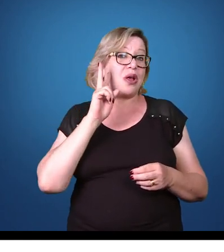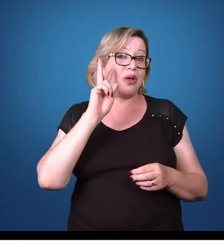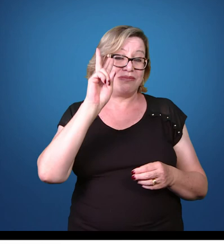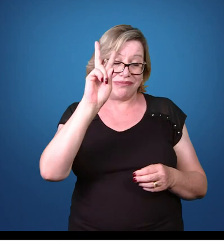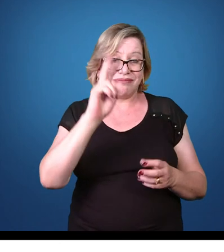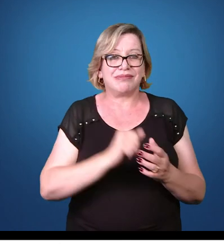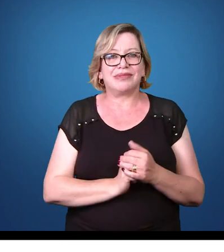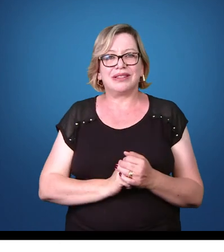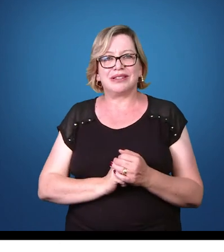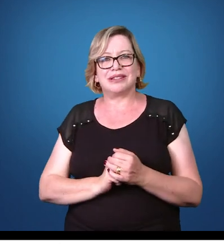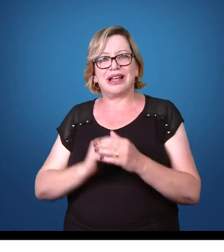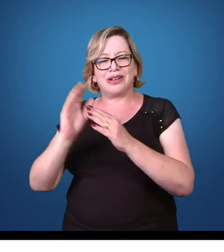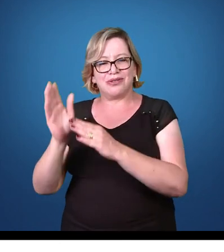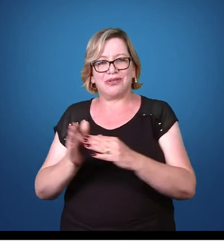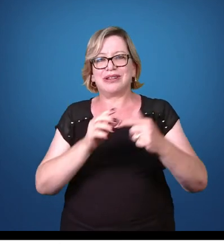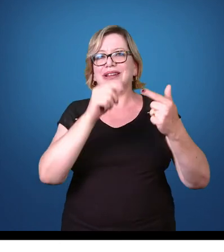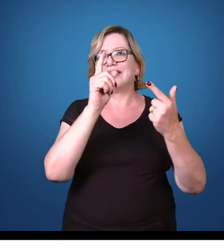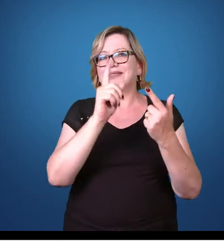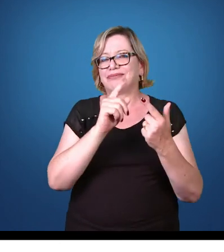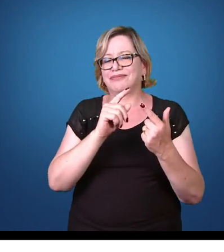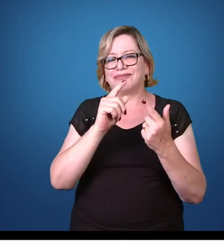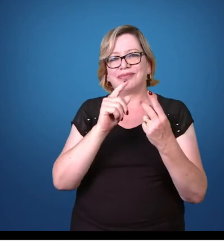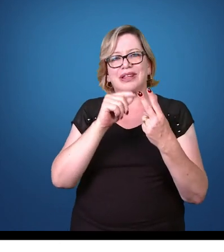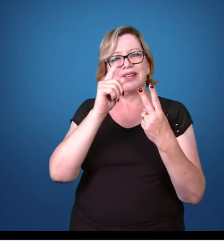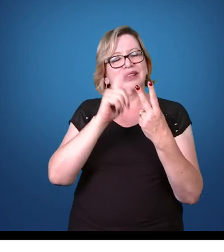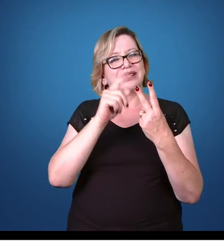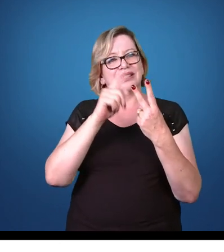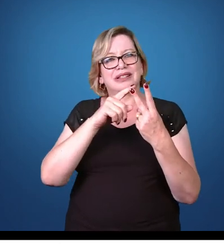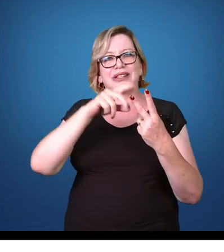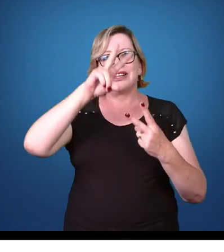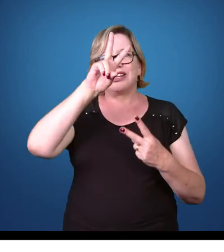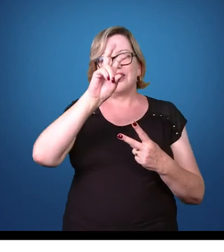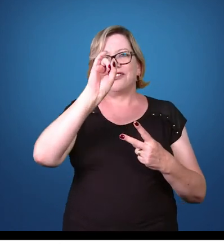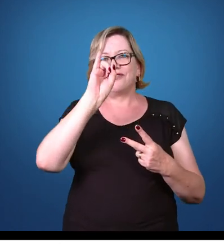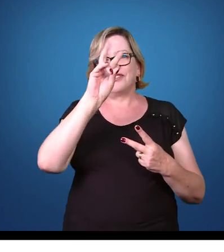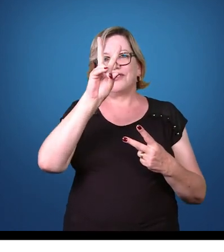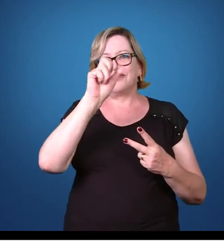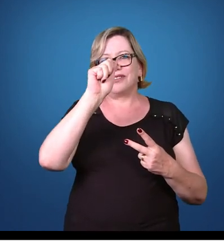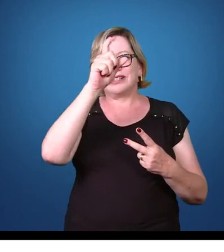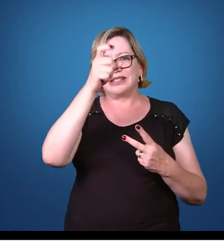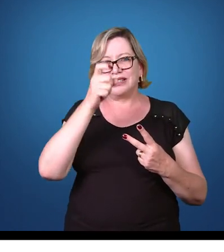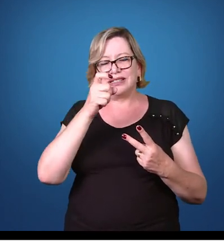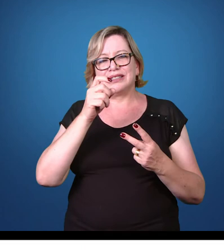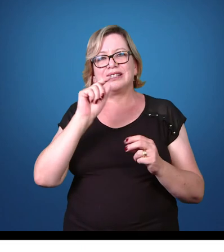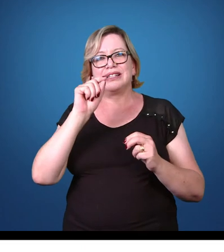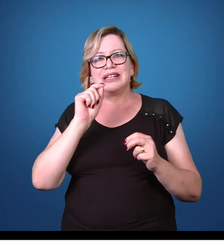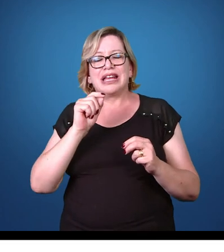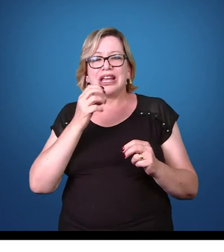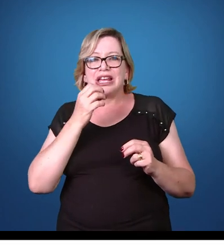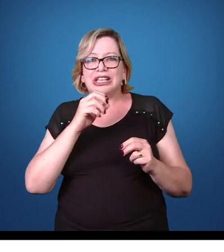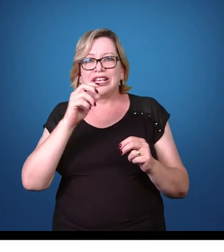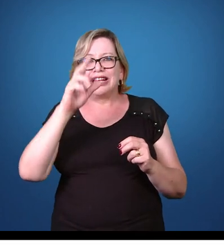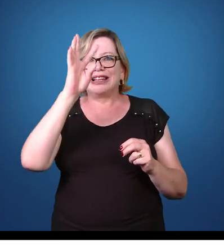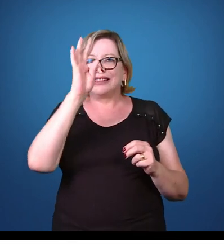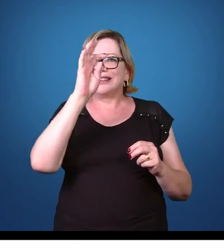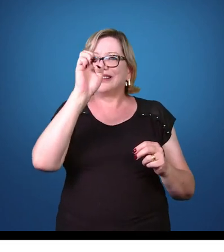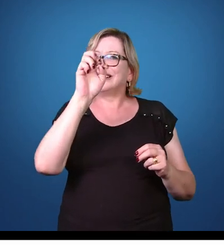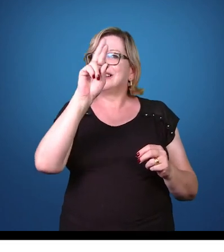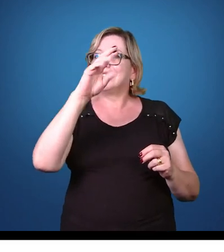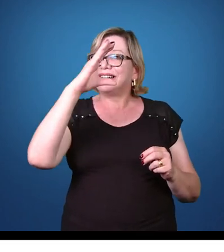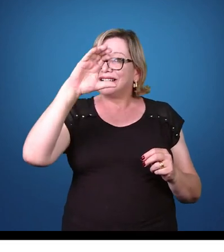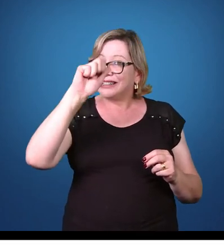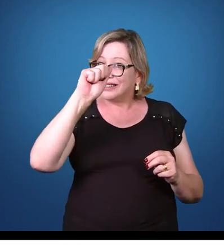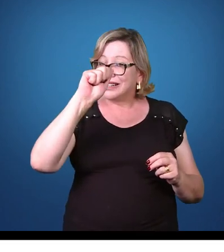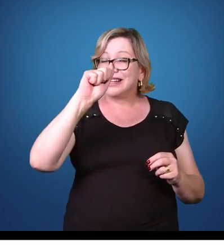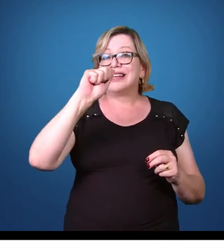No caso do plasmodium vivax e ovale, ela é chamada de terçã benigna e a